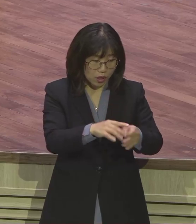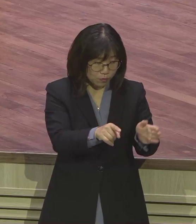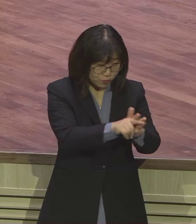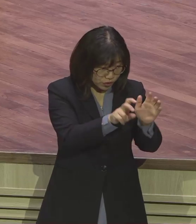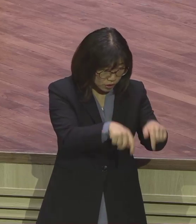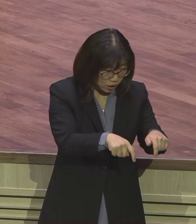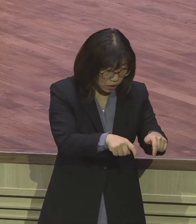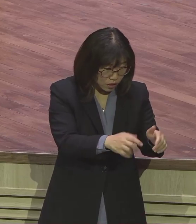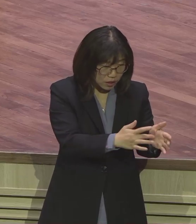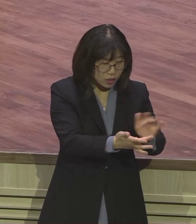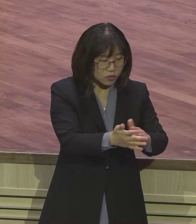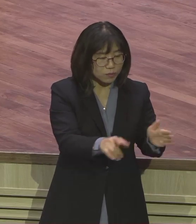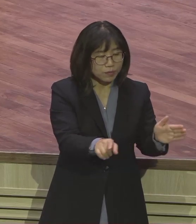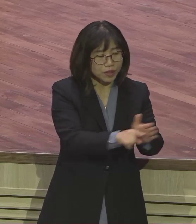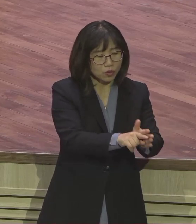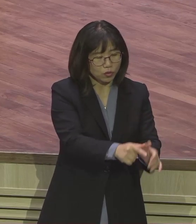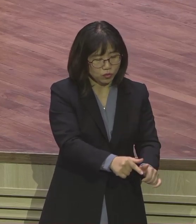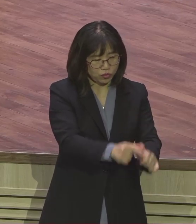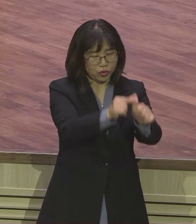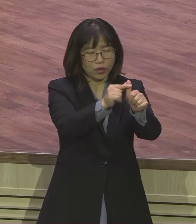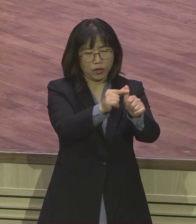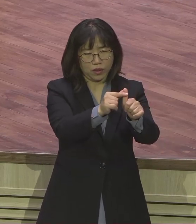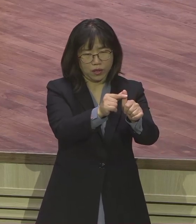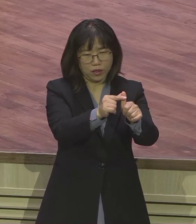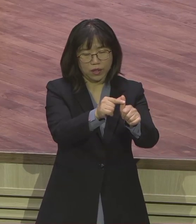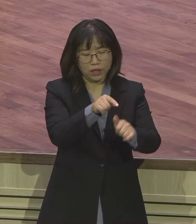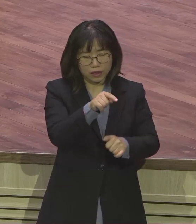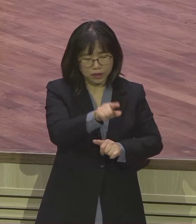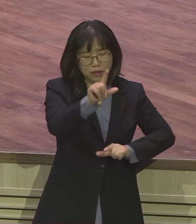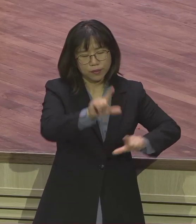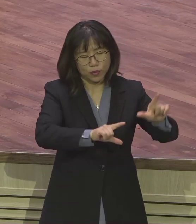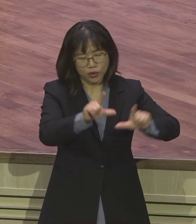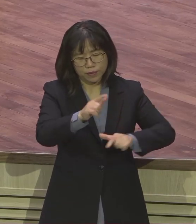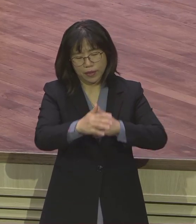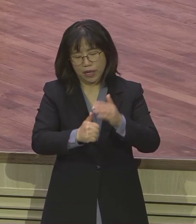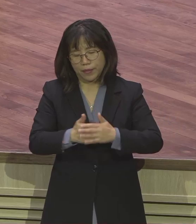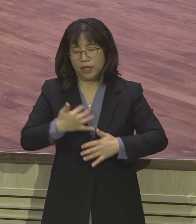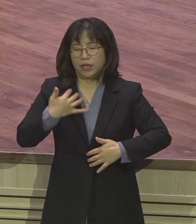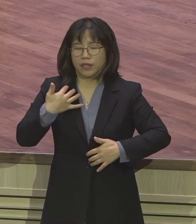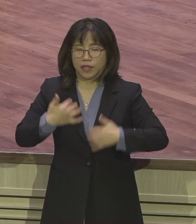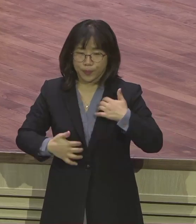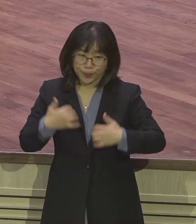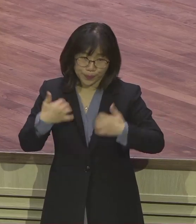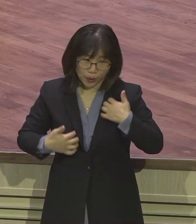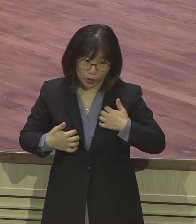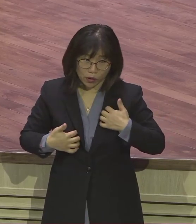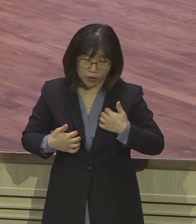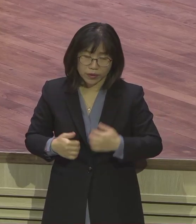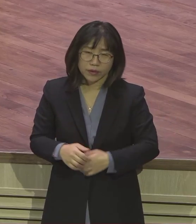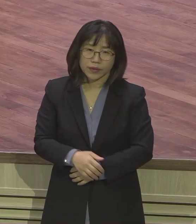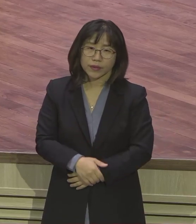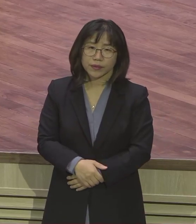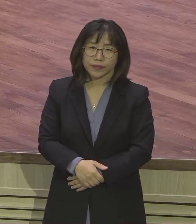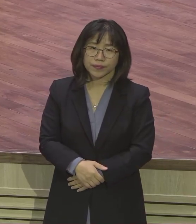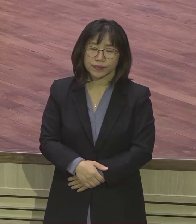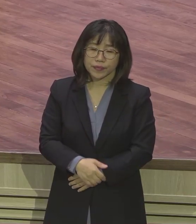돌아오는 그야말로 귀신 섬긴다가 죽게 돌아오는 이것을 보면서 하나님이 기뻐하신다. 생명의 말씀을